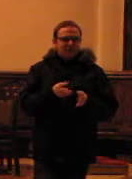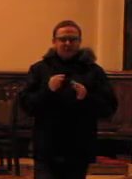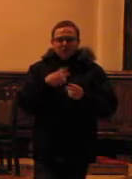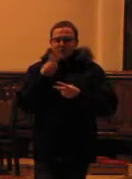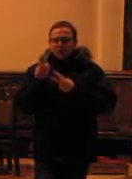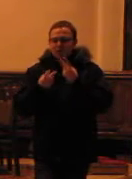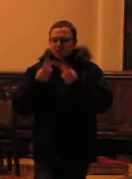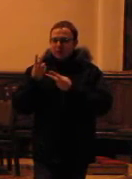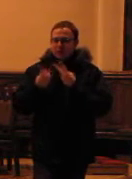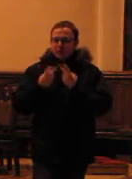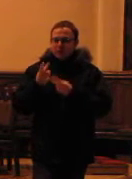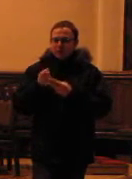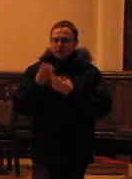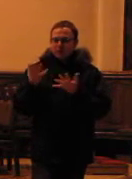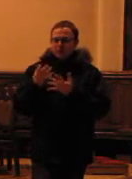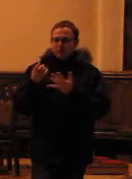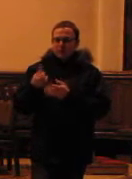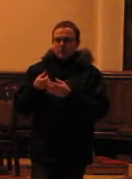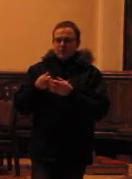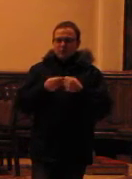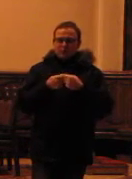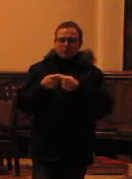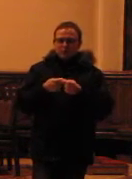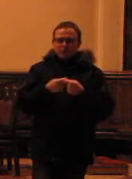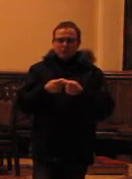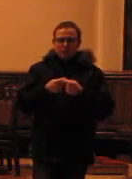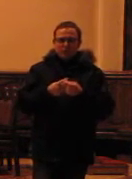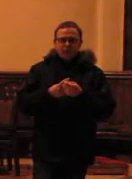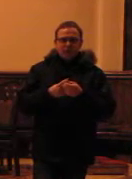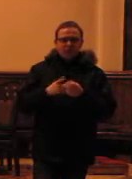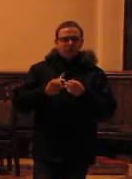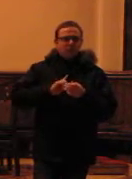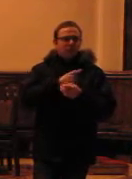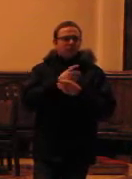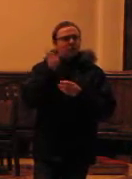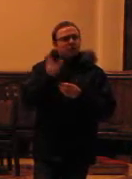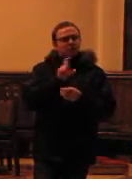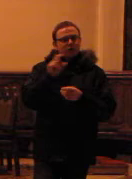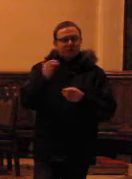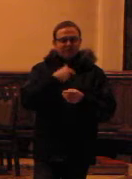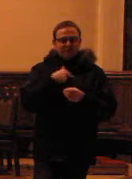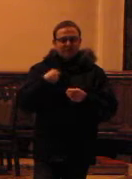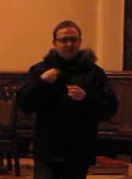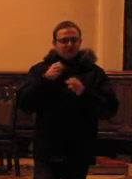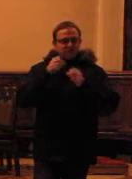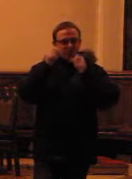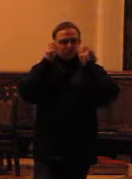w pieśniu sytuacji byliście w przyszłowie, zątrzem, no... wstrząsnęło.